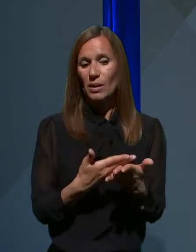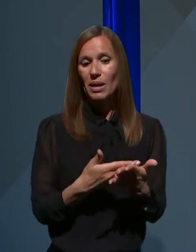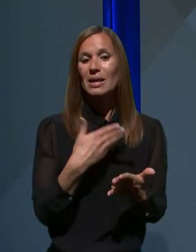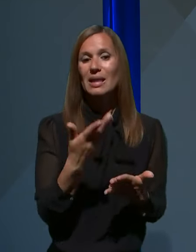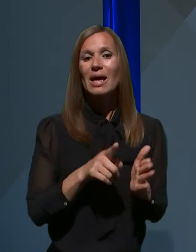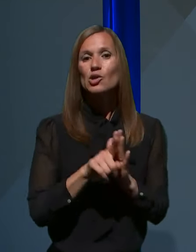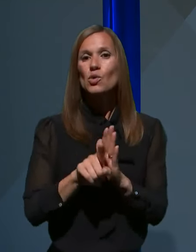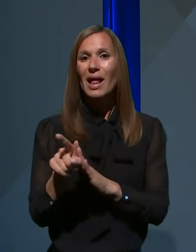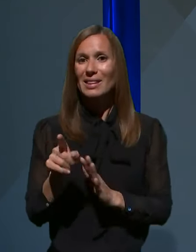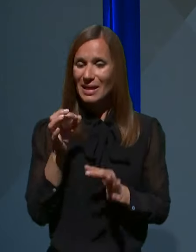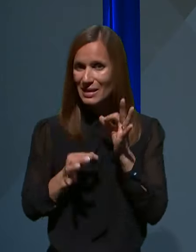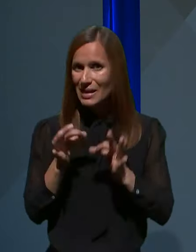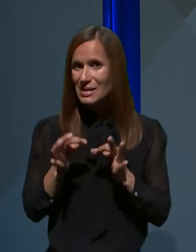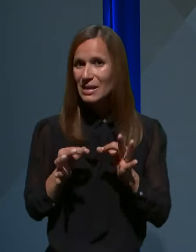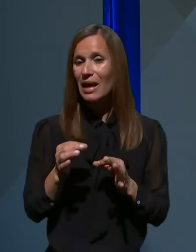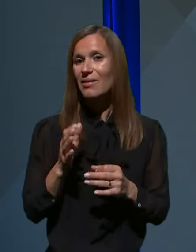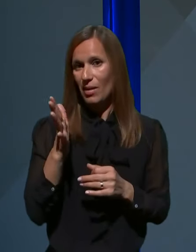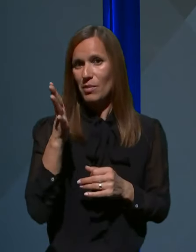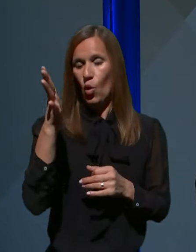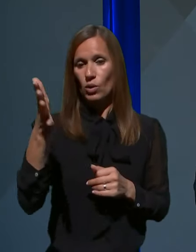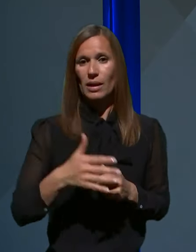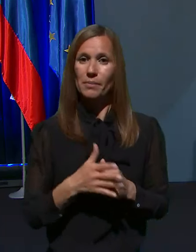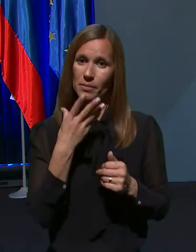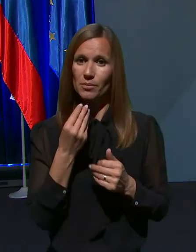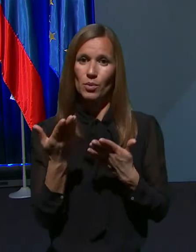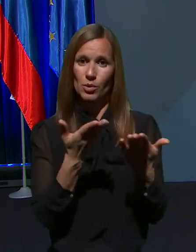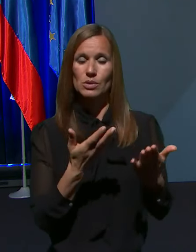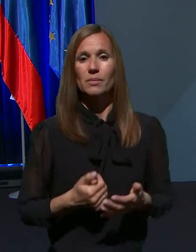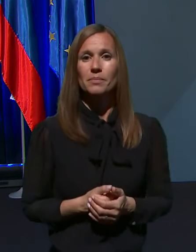testiranj in testiranjih v prihodnje. Prosim, profesor Petrovca.